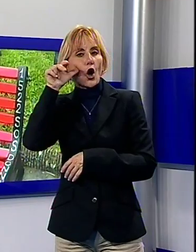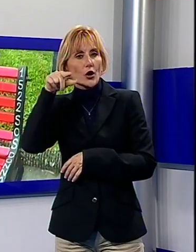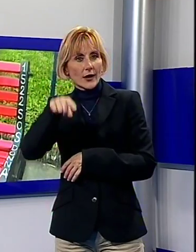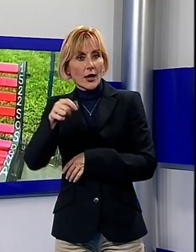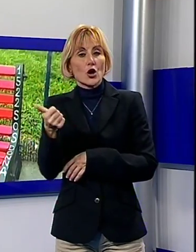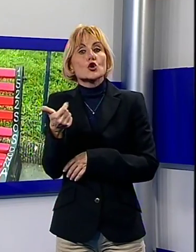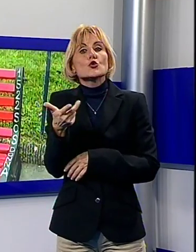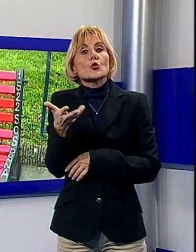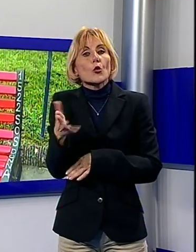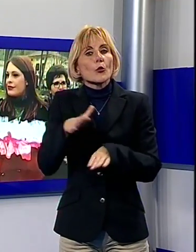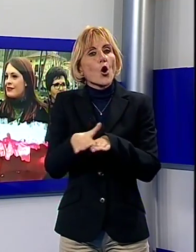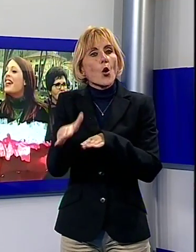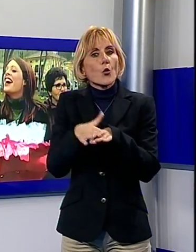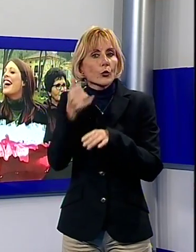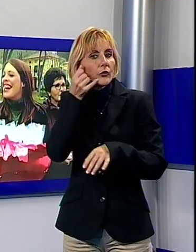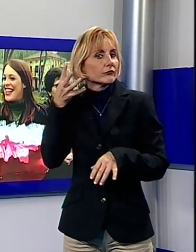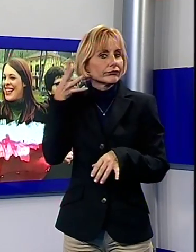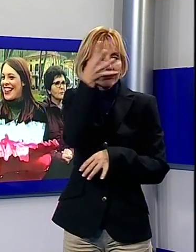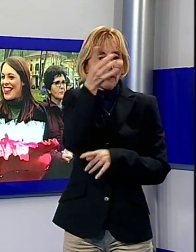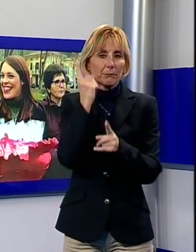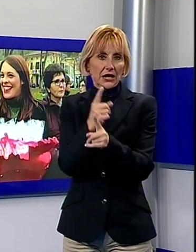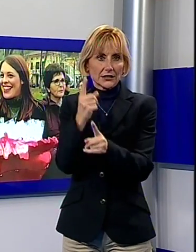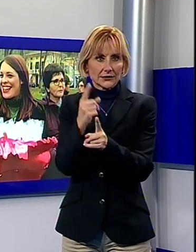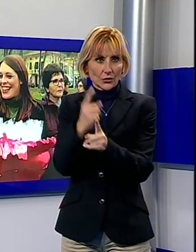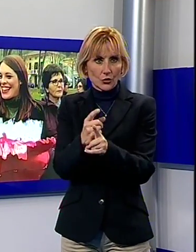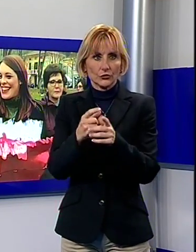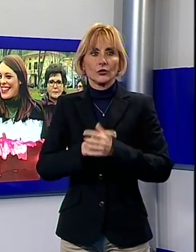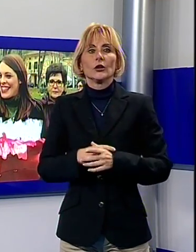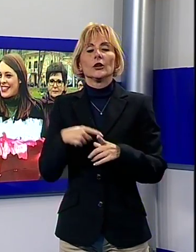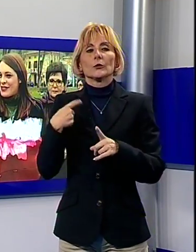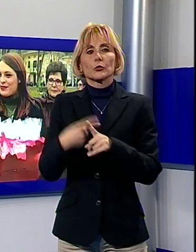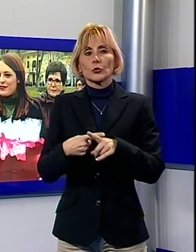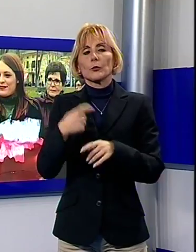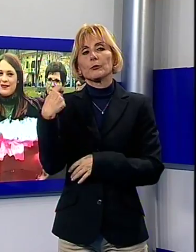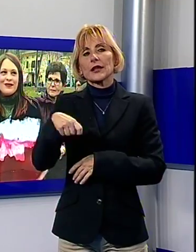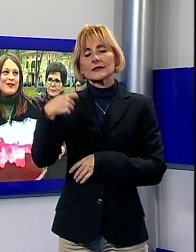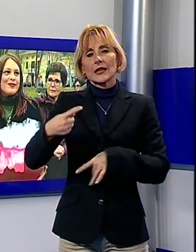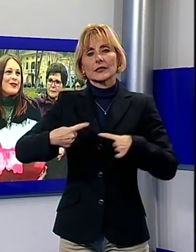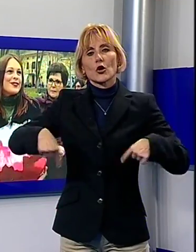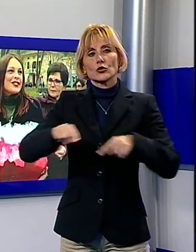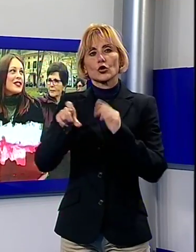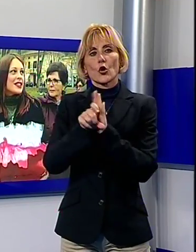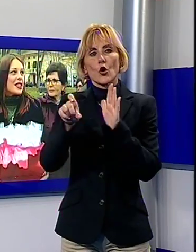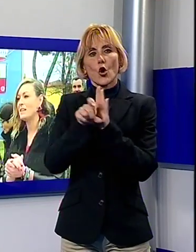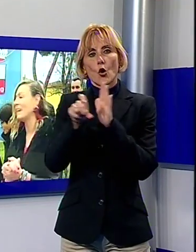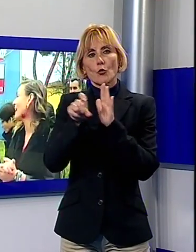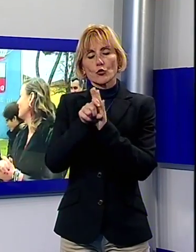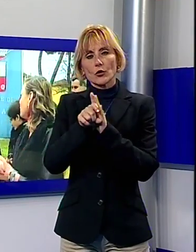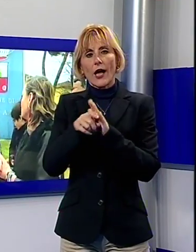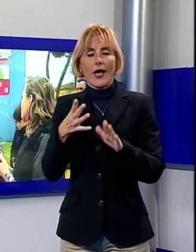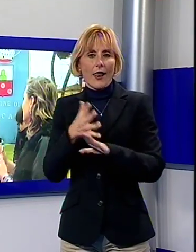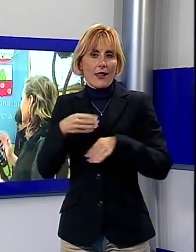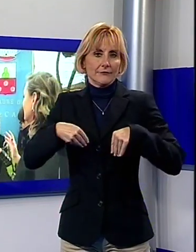emergenza da chiamare un caso di bisogno. È intervenuta la cerimonia la Presidente del Consiglio Comunale, con